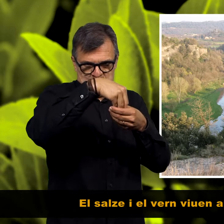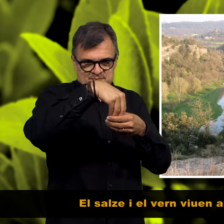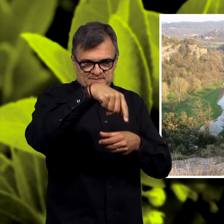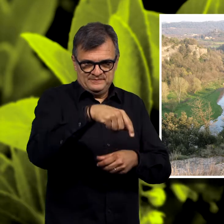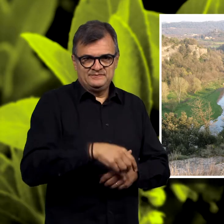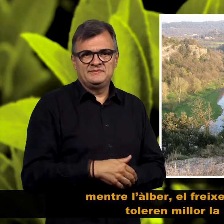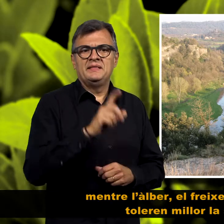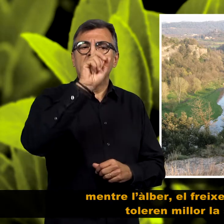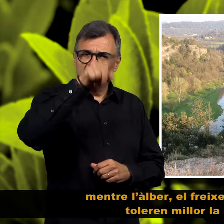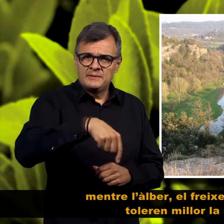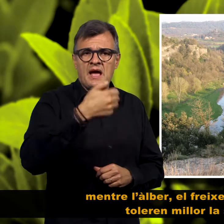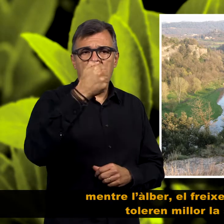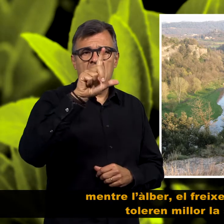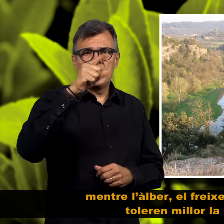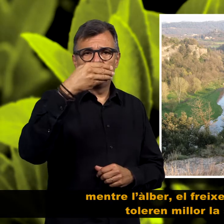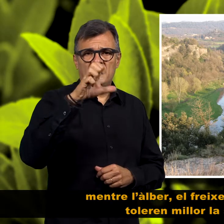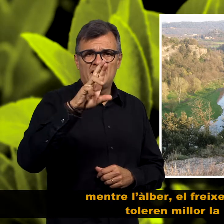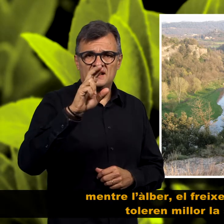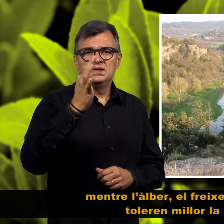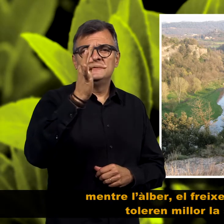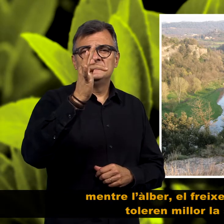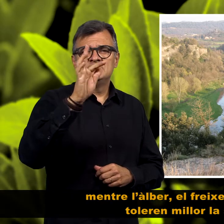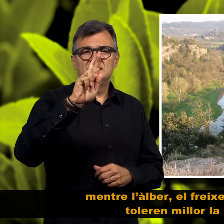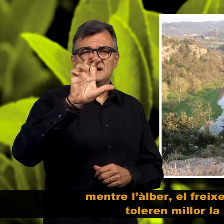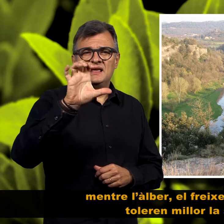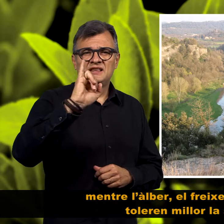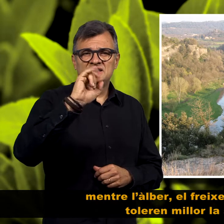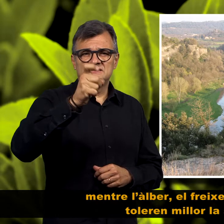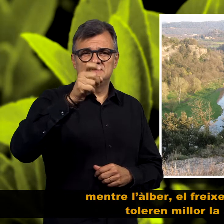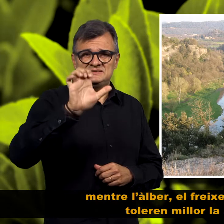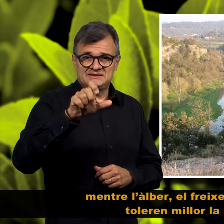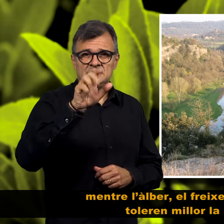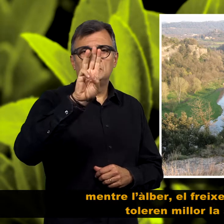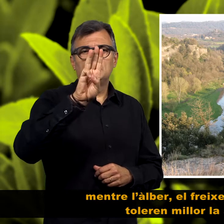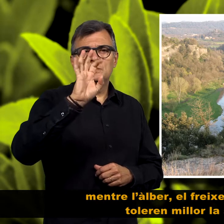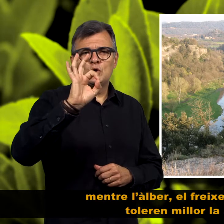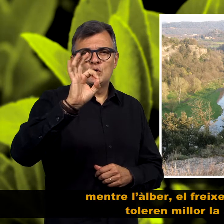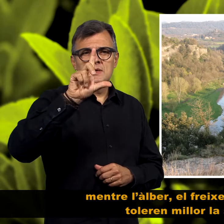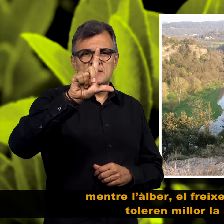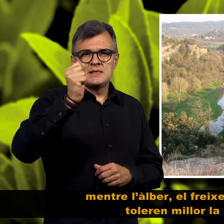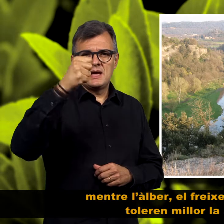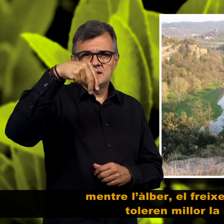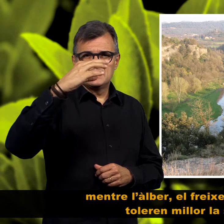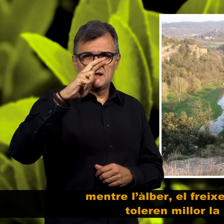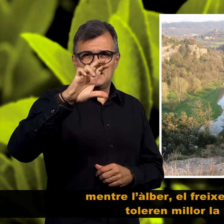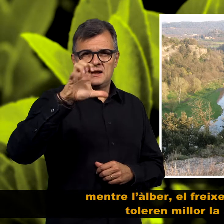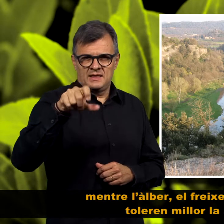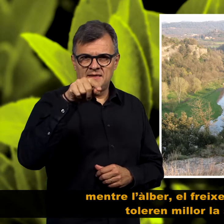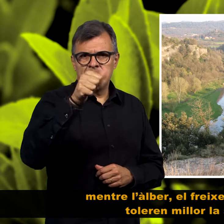El salsa i el vern viuen arran de l'aigua, mentre l'àlvar, el freixa i el pullancra toleren millor la secada, i